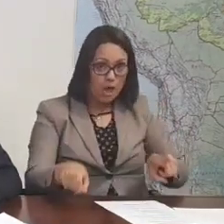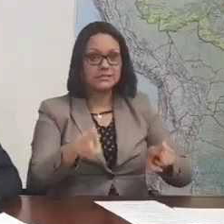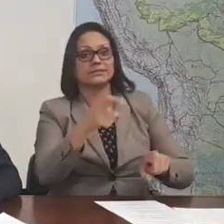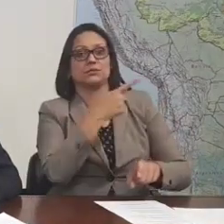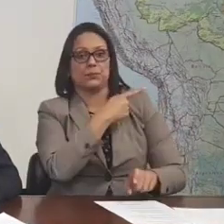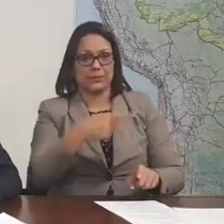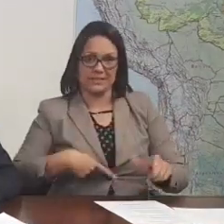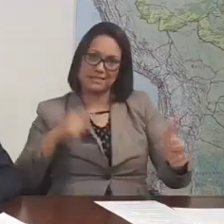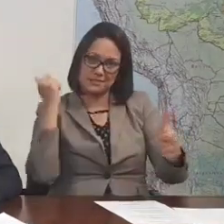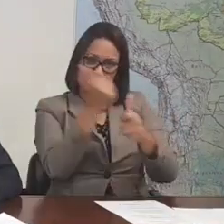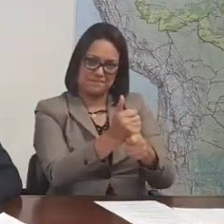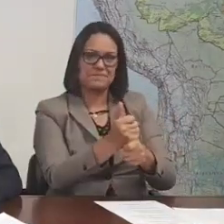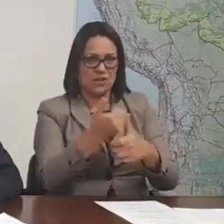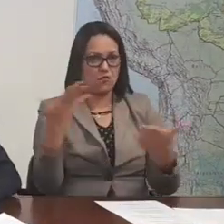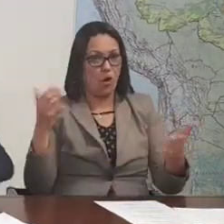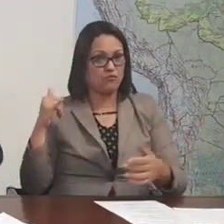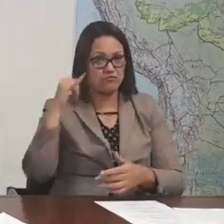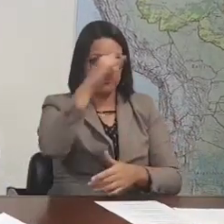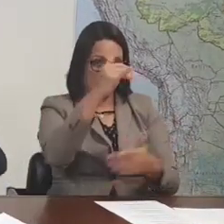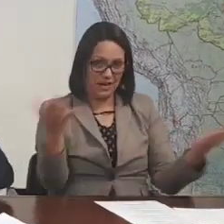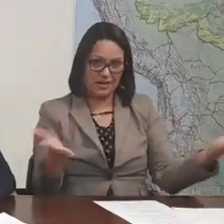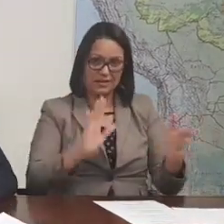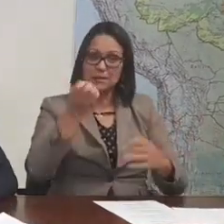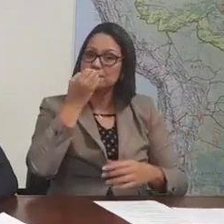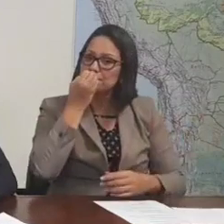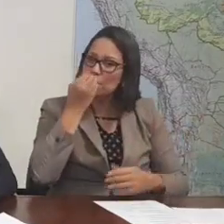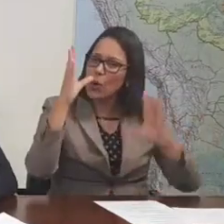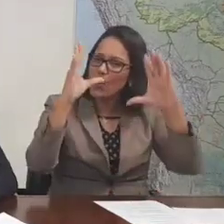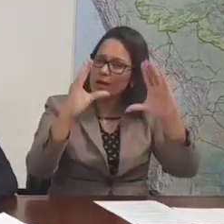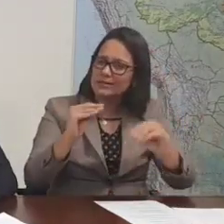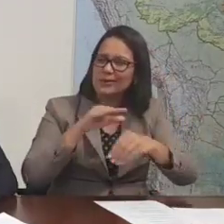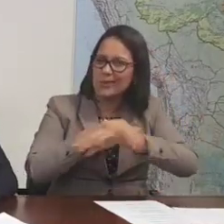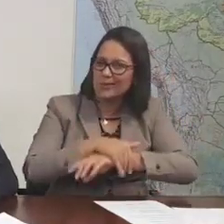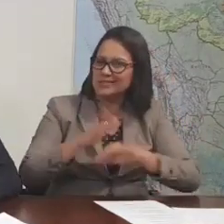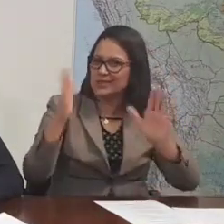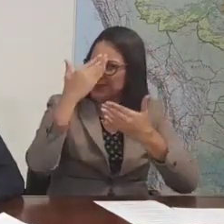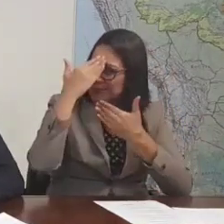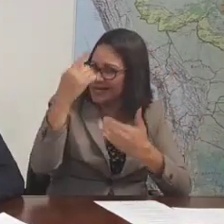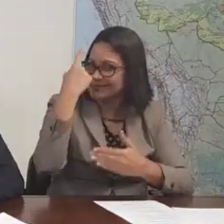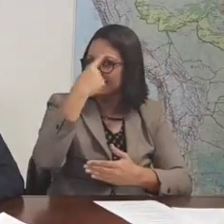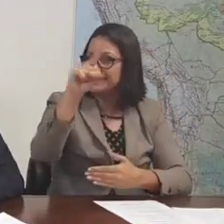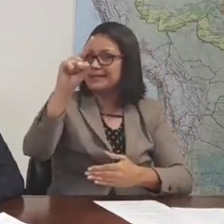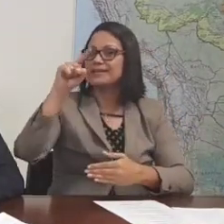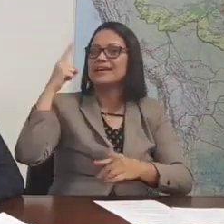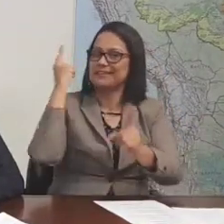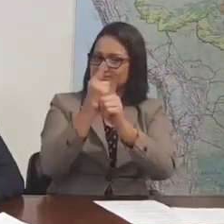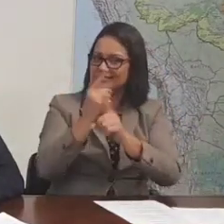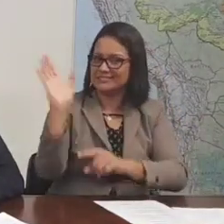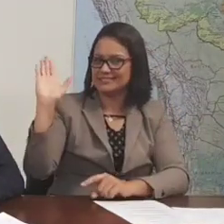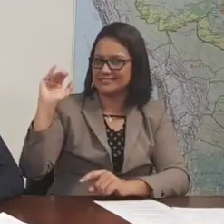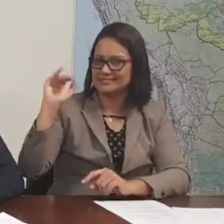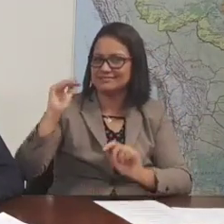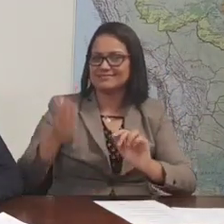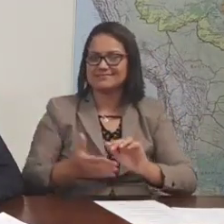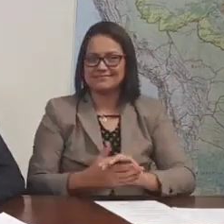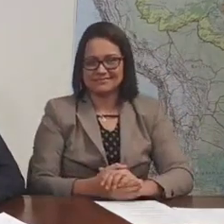bom. Embarco agora às 10. Pessoal, boa noite, muito obrigado, até a semana que vem, se Deus quiser. Boa noite.